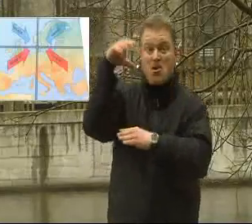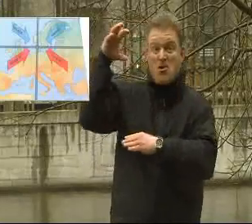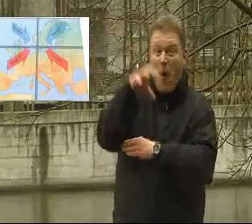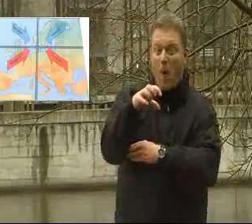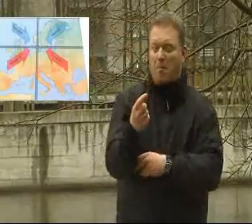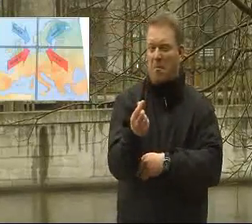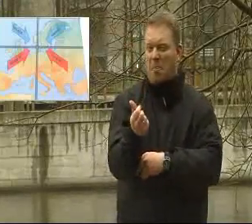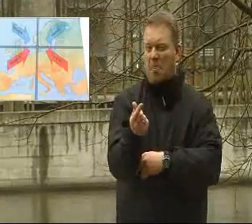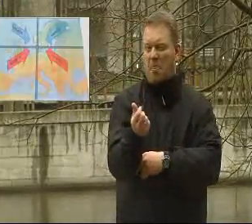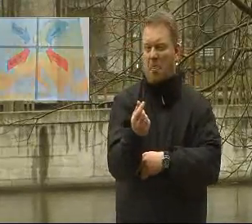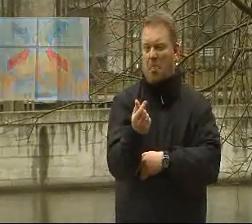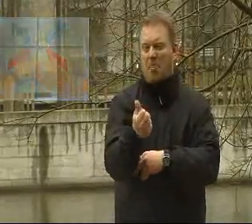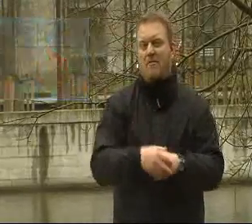Chancen for sol er ikke så stor.